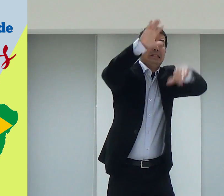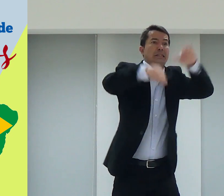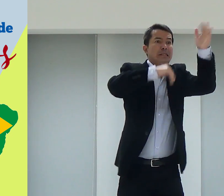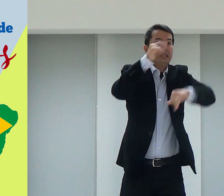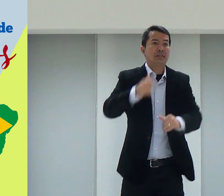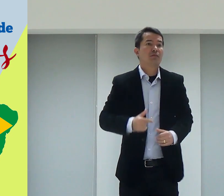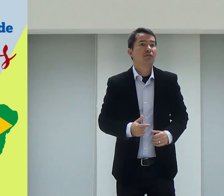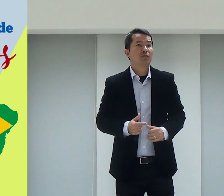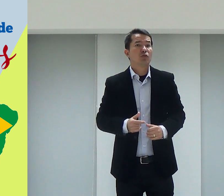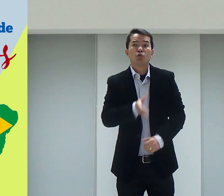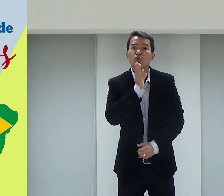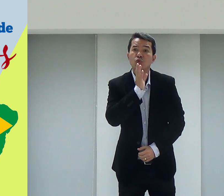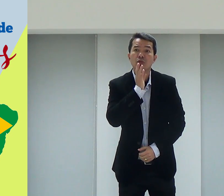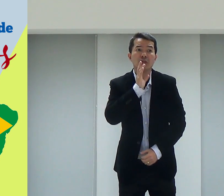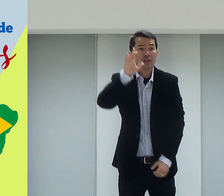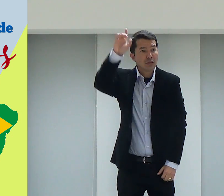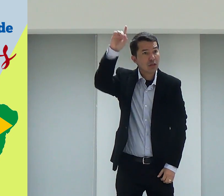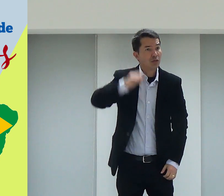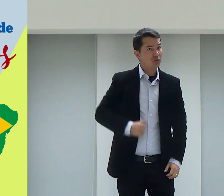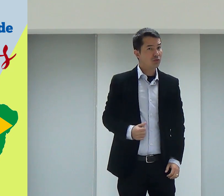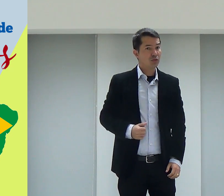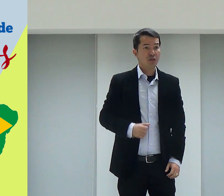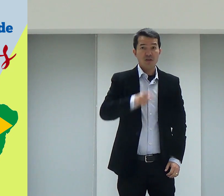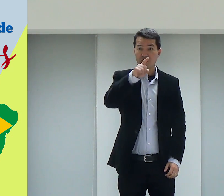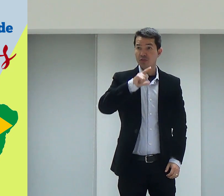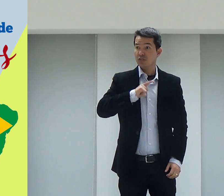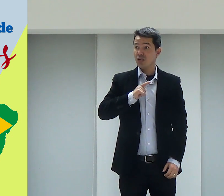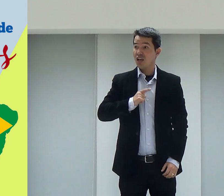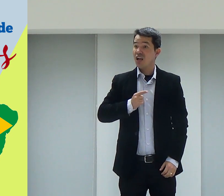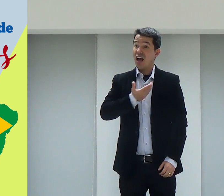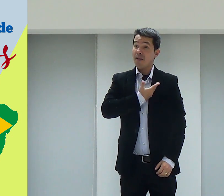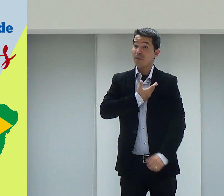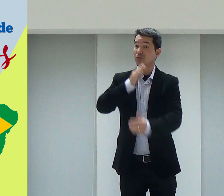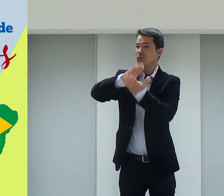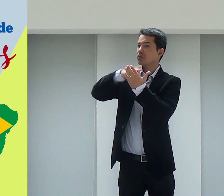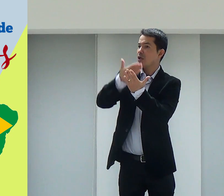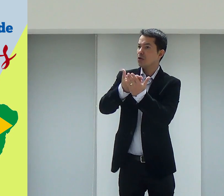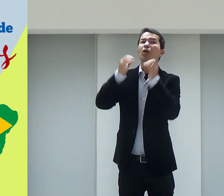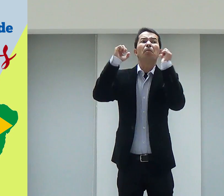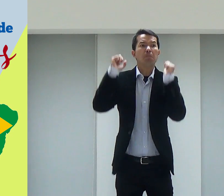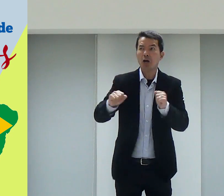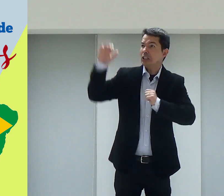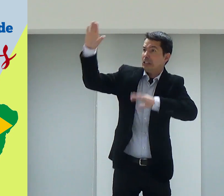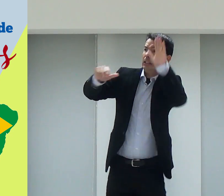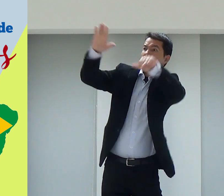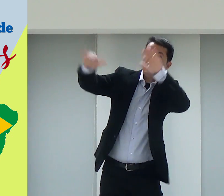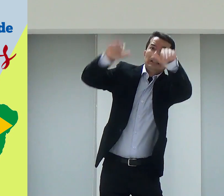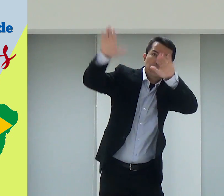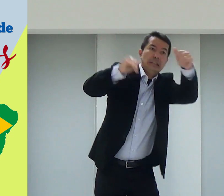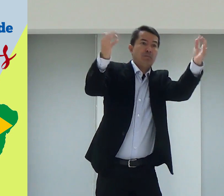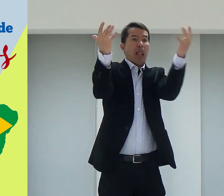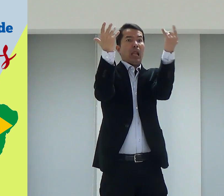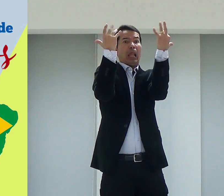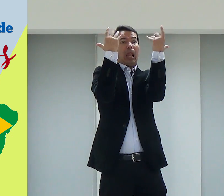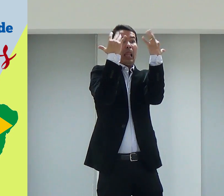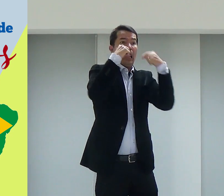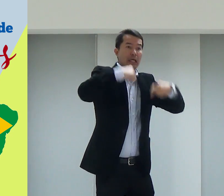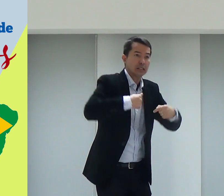então chame. Traga ele pra igreja. Faça com que ele conheça a Deus. Você tem amigo intérprete? Pode chamar também.